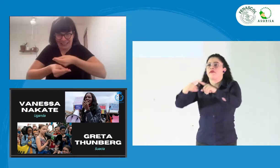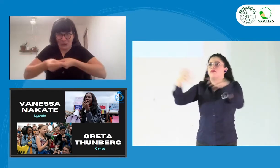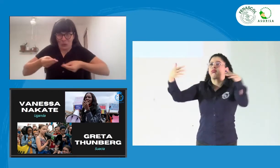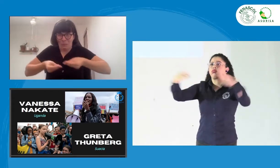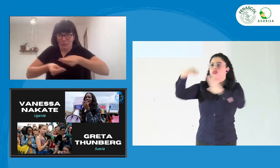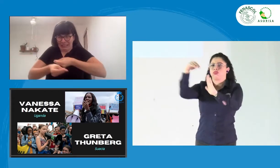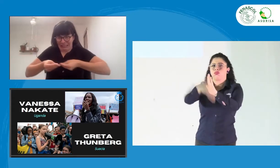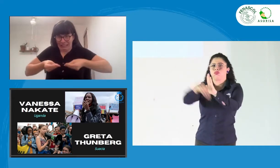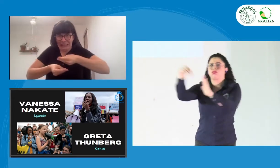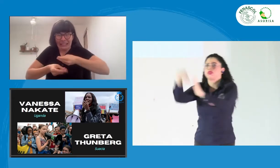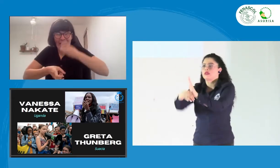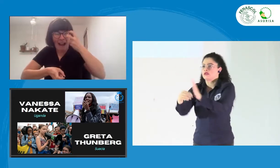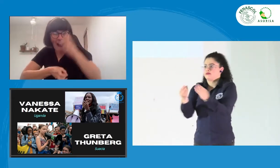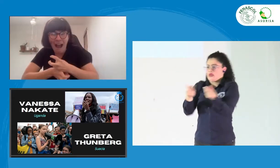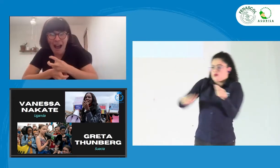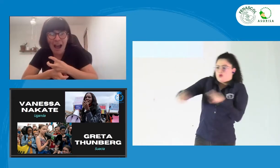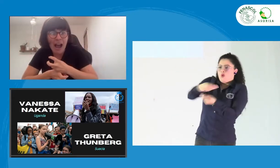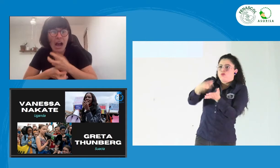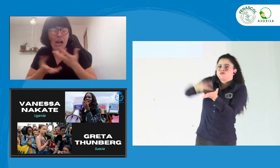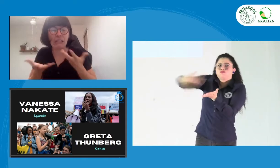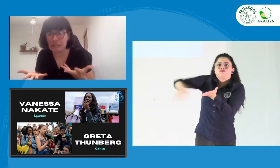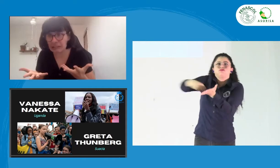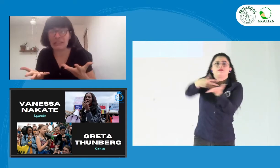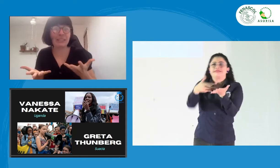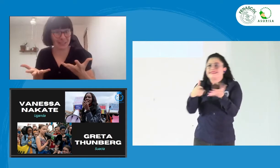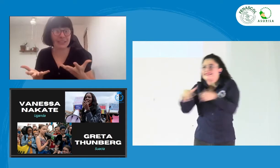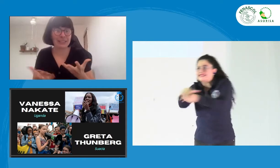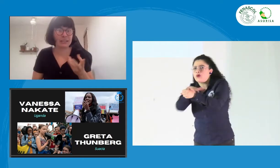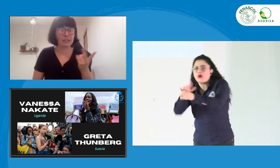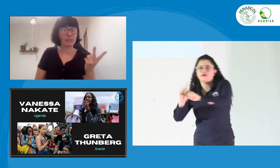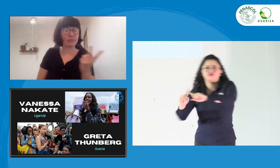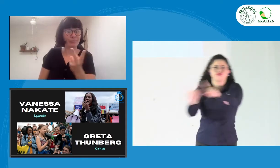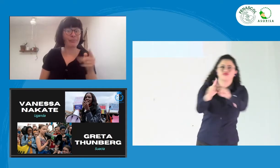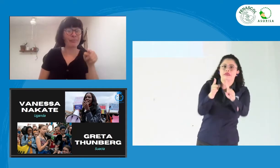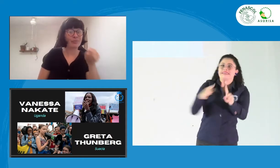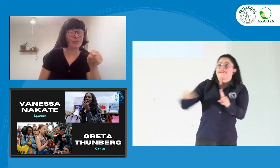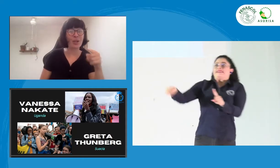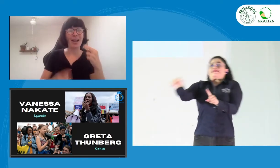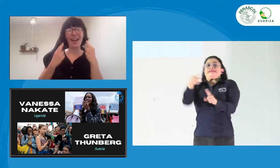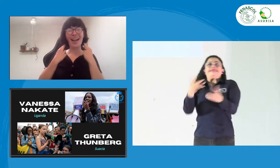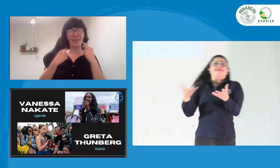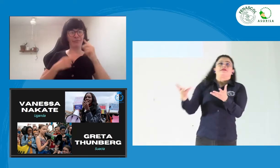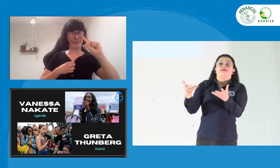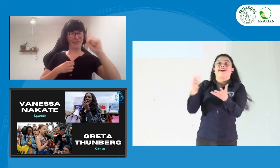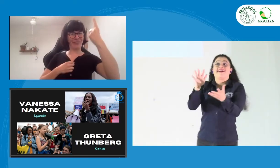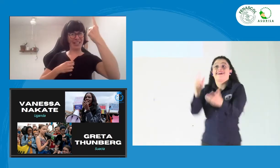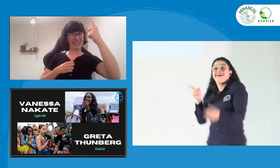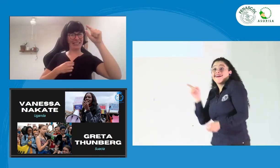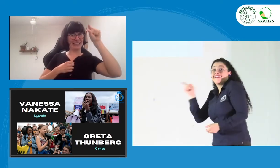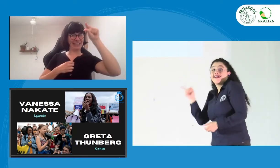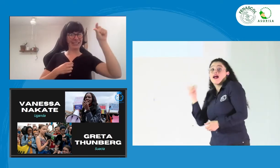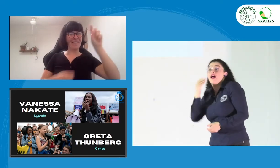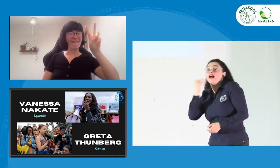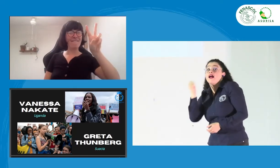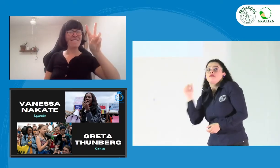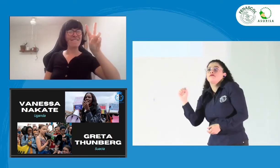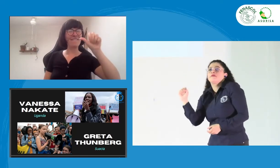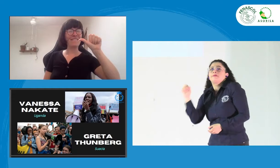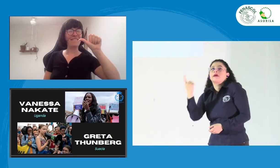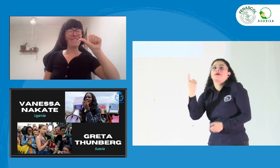sucediendo alrededor del mundo, de lo que está haciendo el comercio con este tema también. Greta Thunberg,